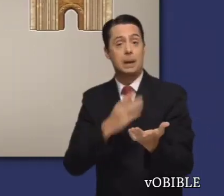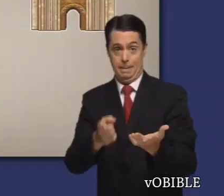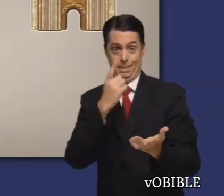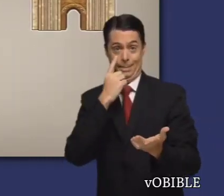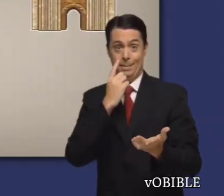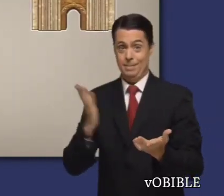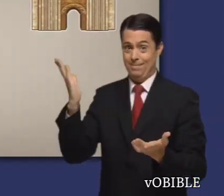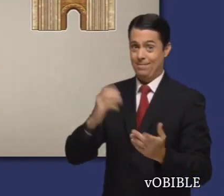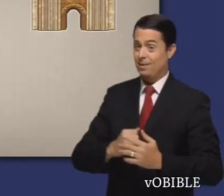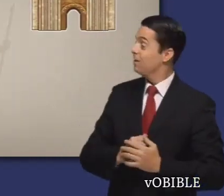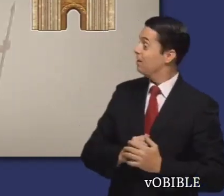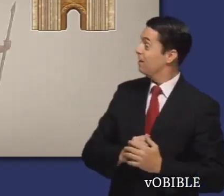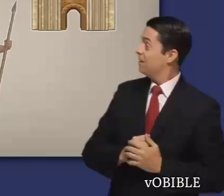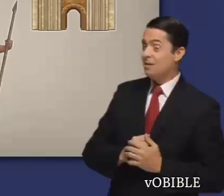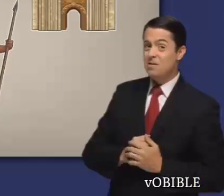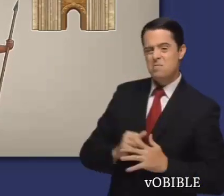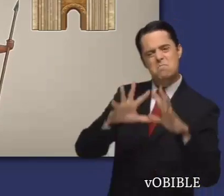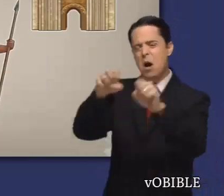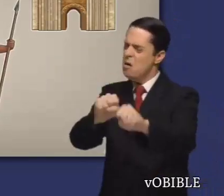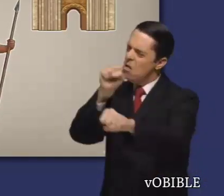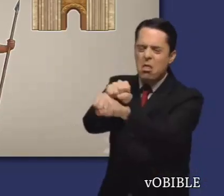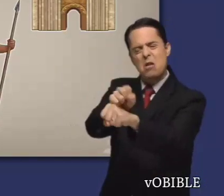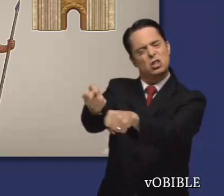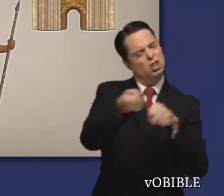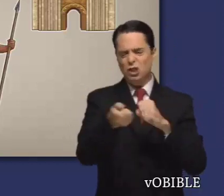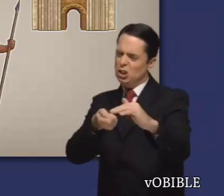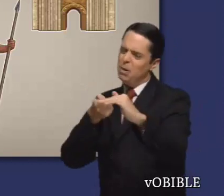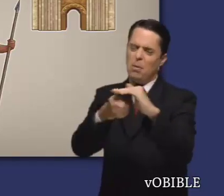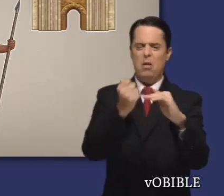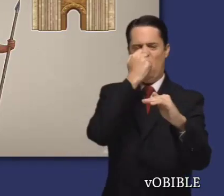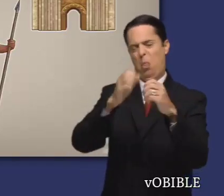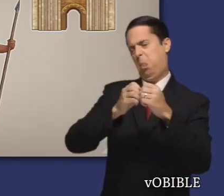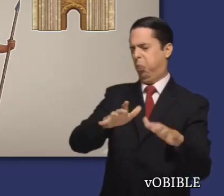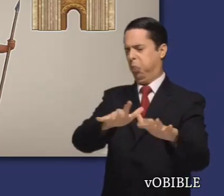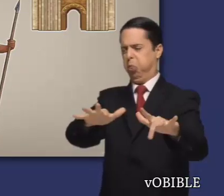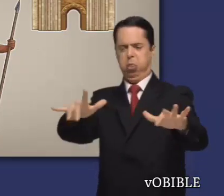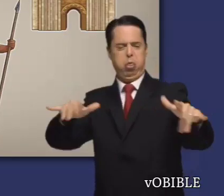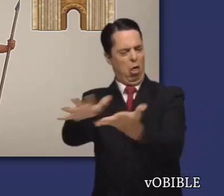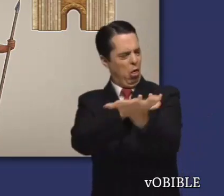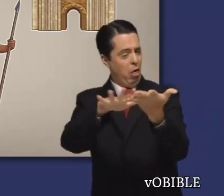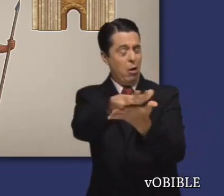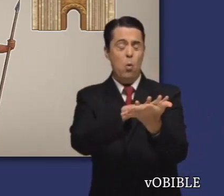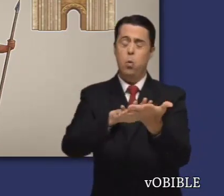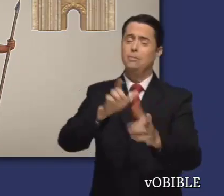Nínive era conocida por su violencia y crueldad y se la llamó la ciudad de derramamiento de sangre.